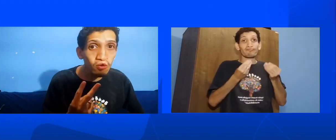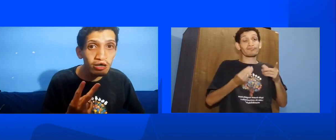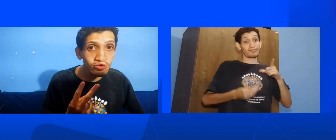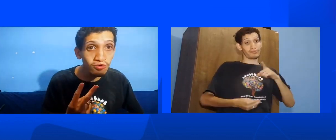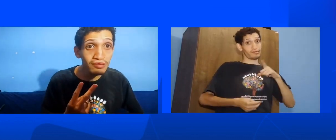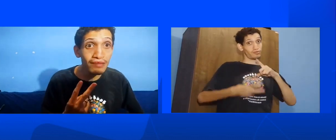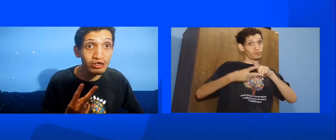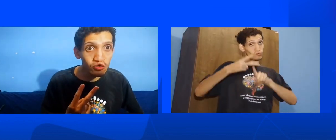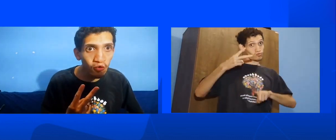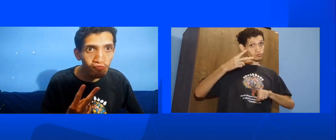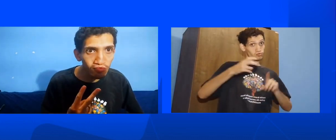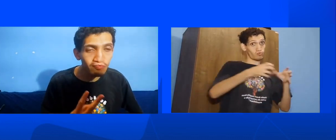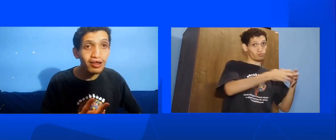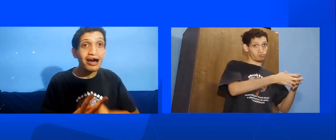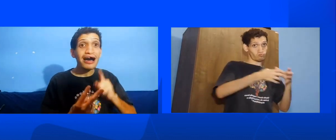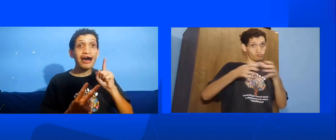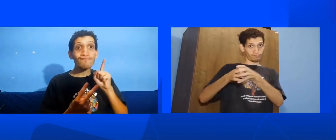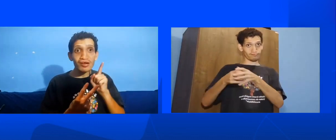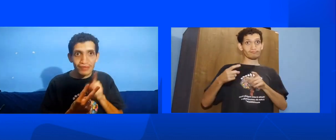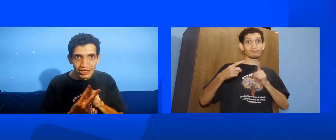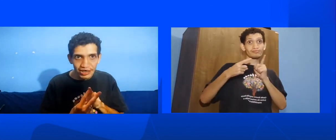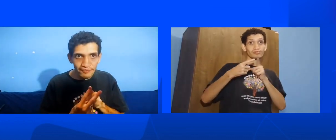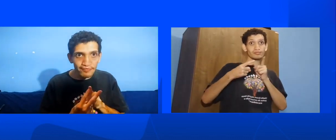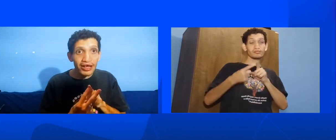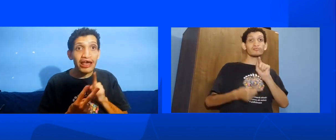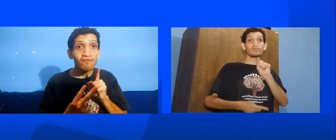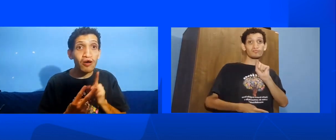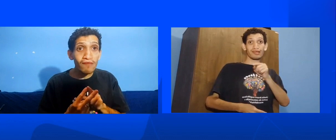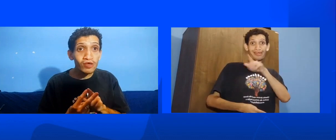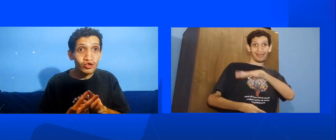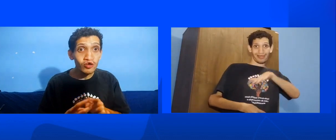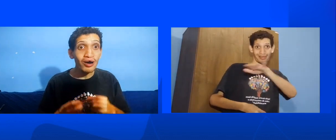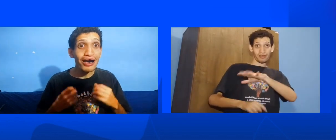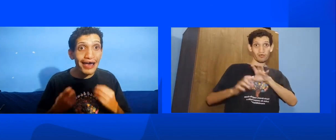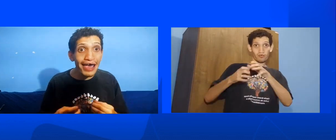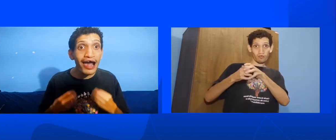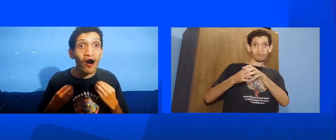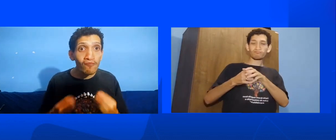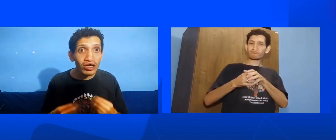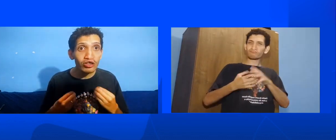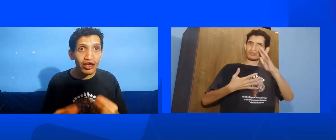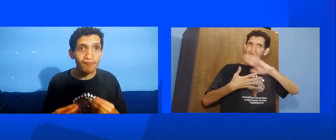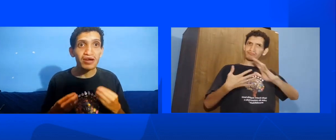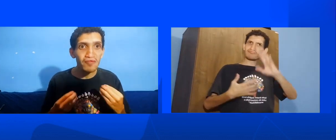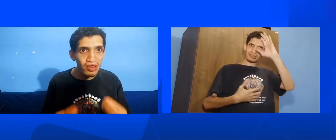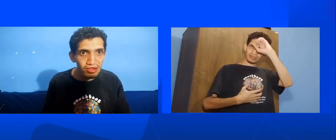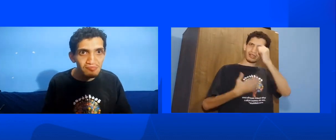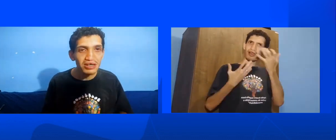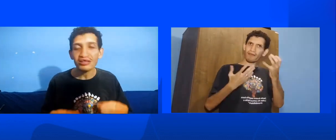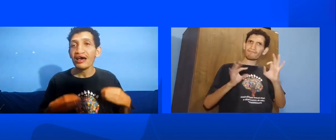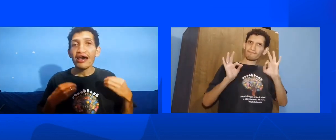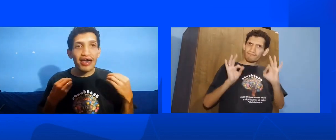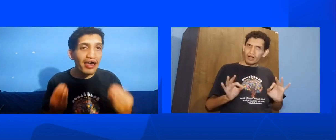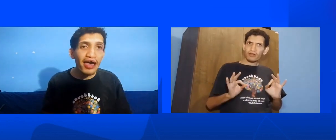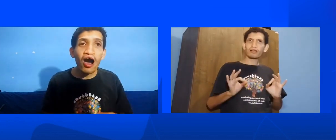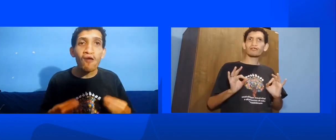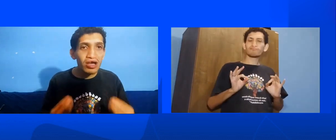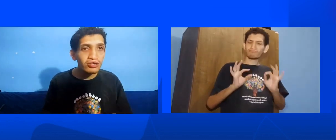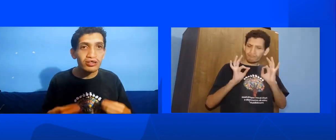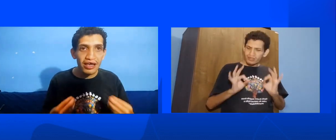situações mais comuns A primeira é quando a pessoa realmente quer aprender livros Realmente